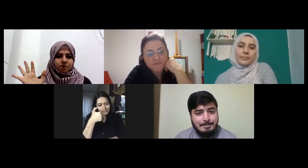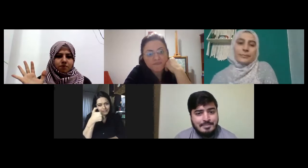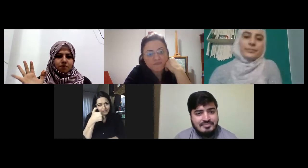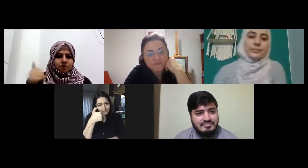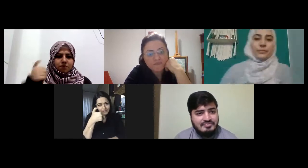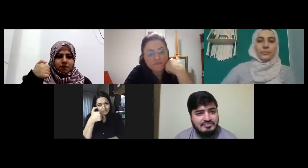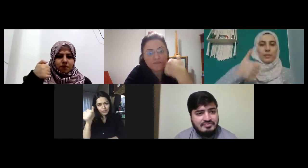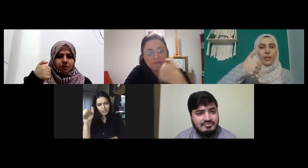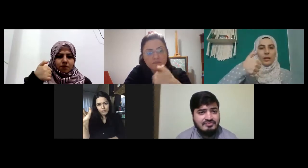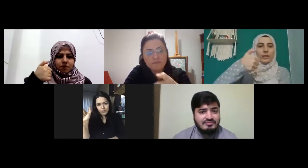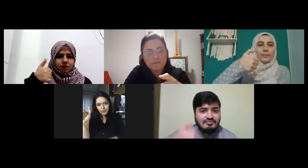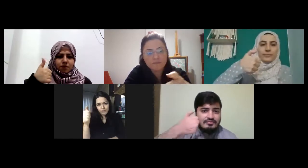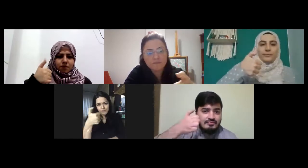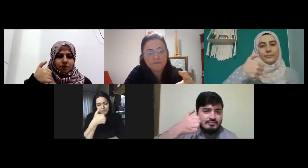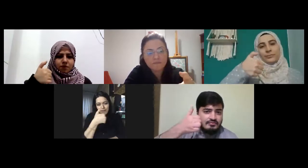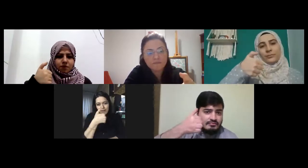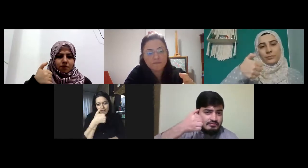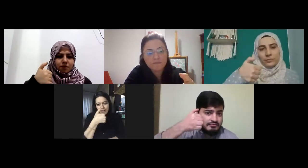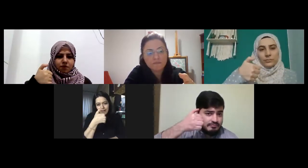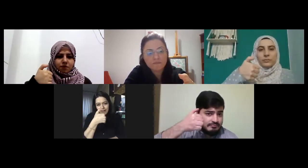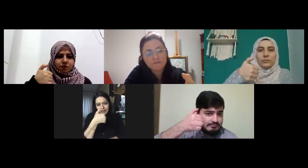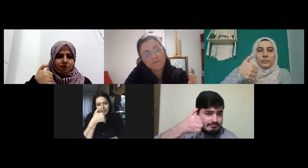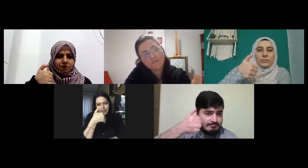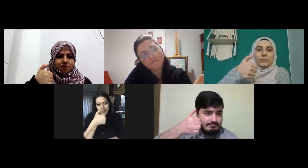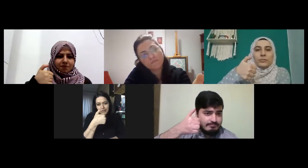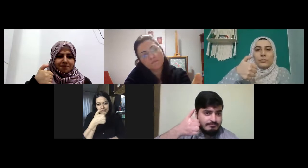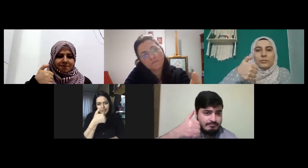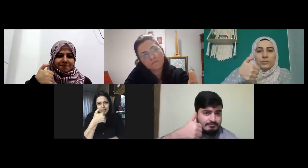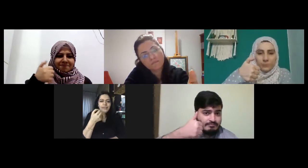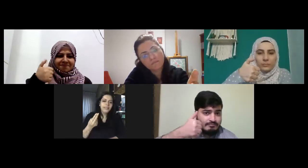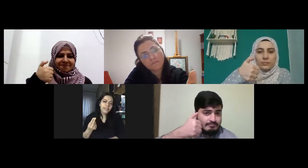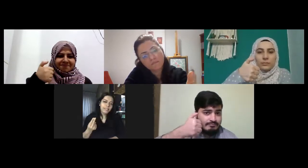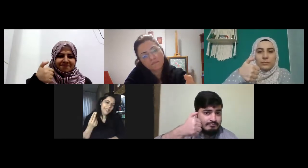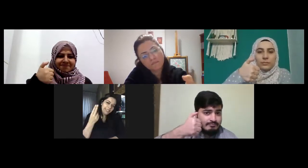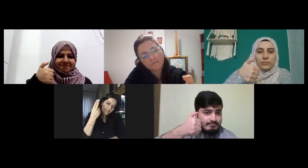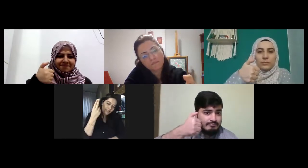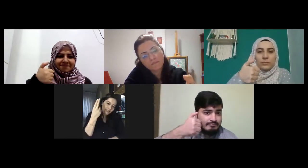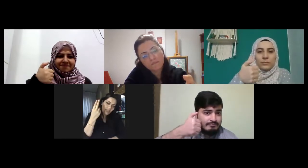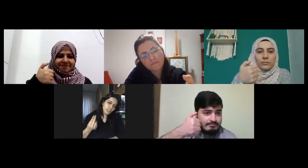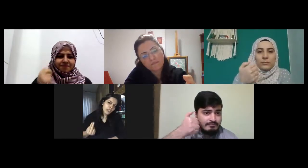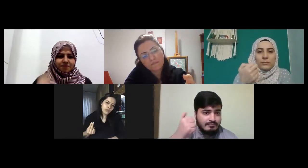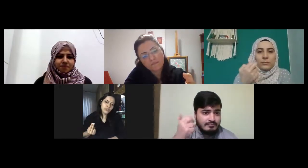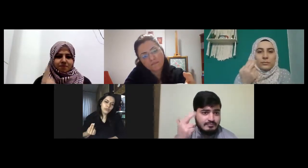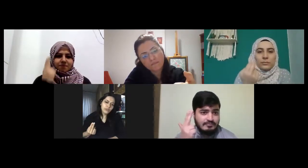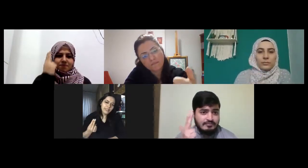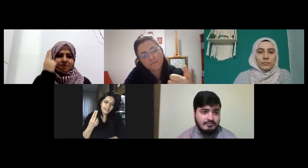baş parmağım altı yedi aşağıdan yukarı doğru yedi